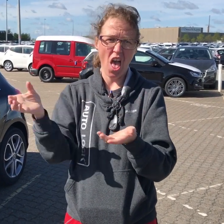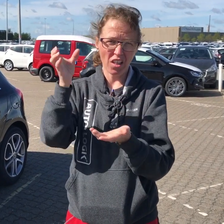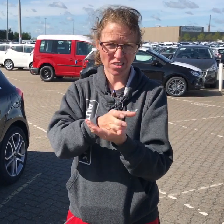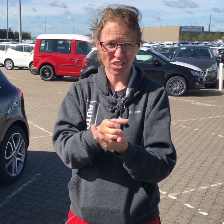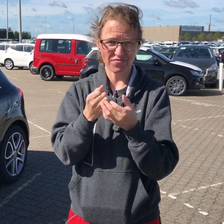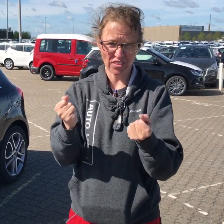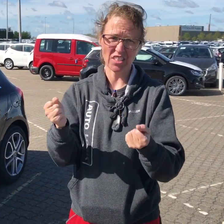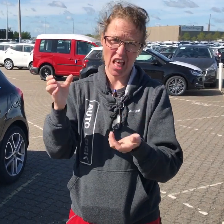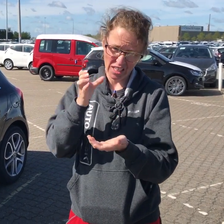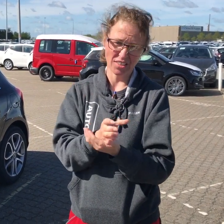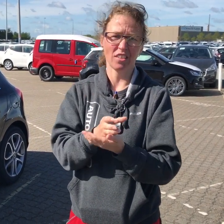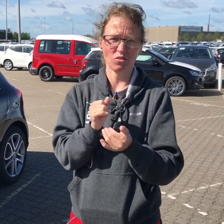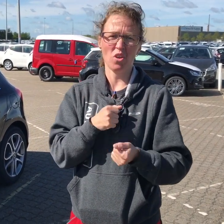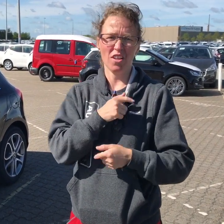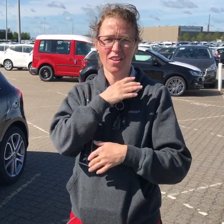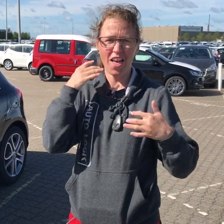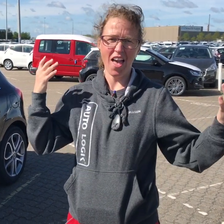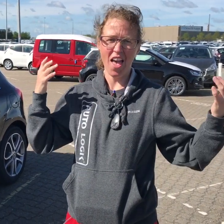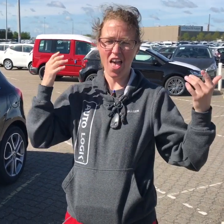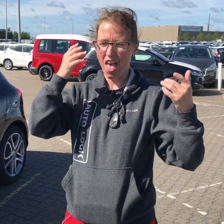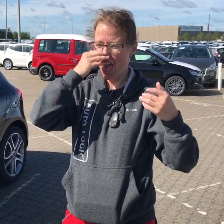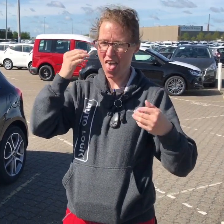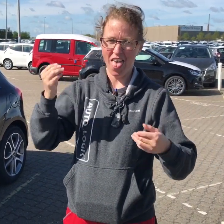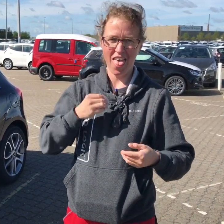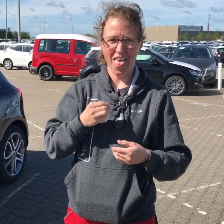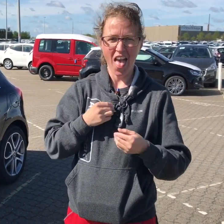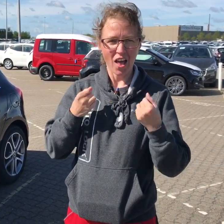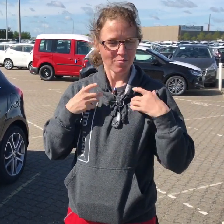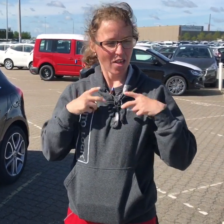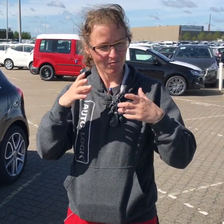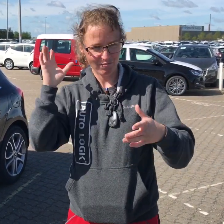Bagefter blev jeg fastansat, og jeg er glad for, at jeg ikke længere er arbejdsløs.